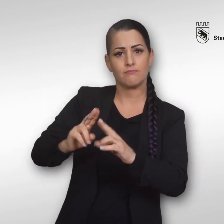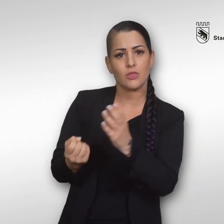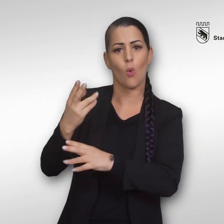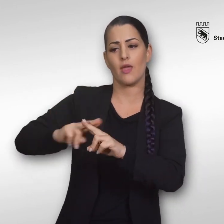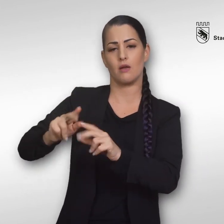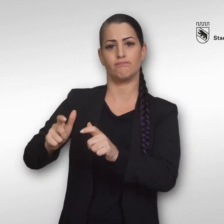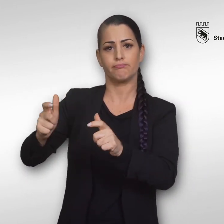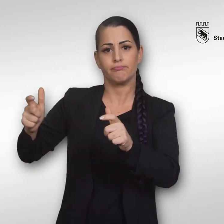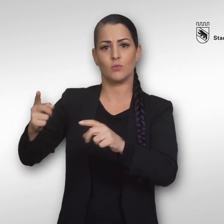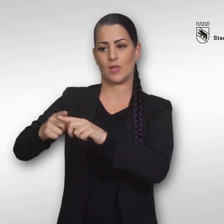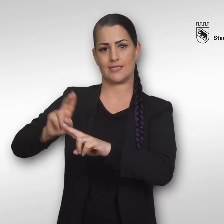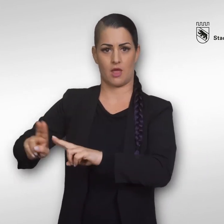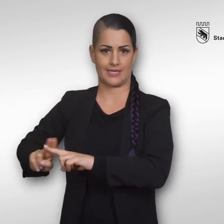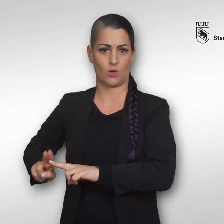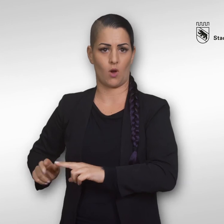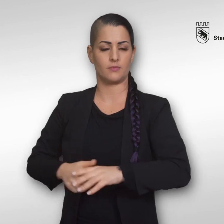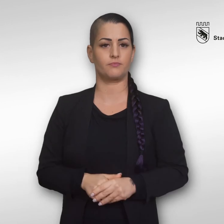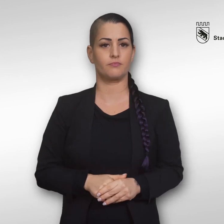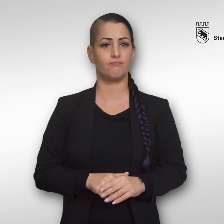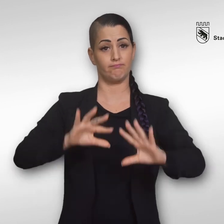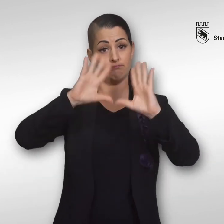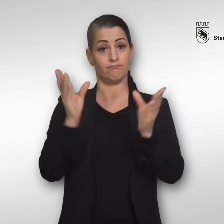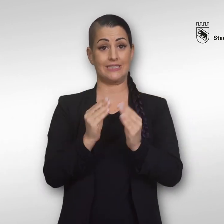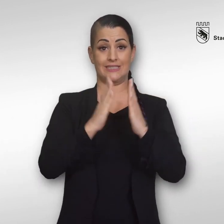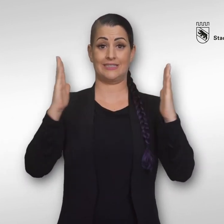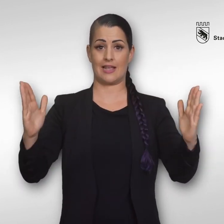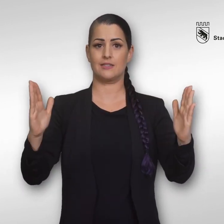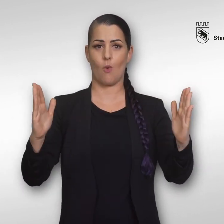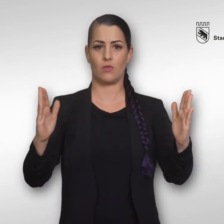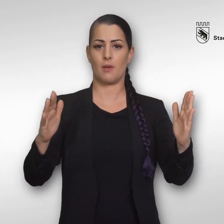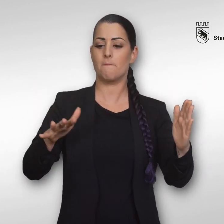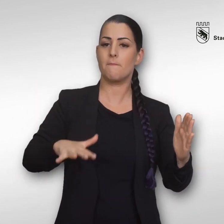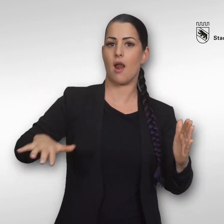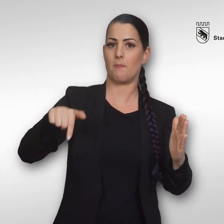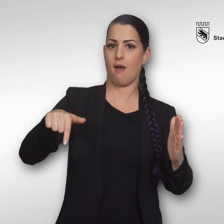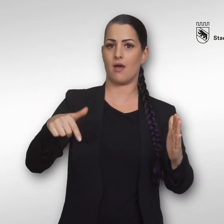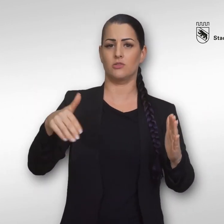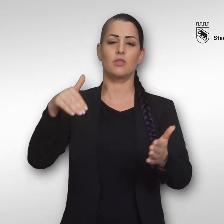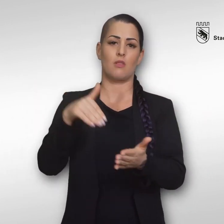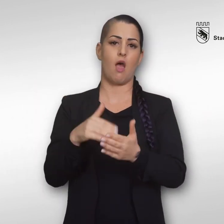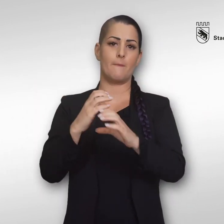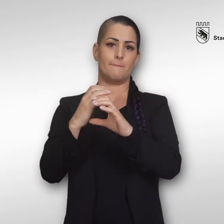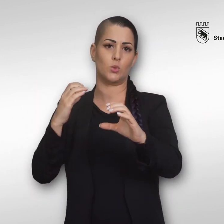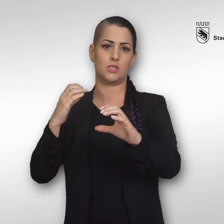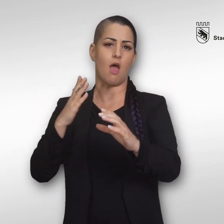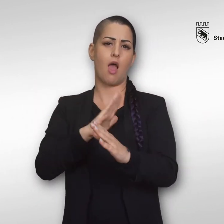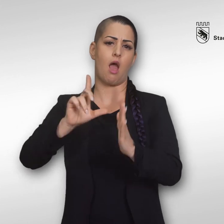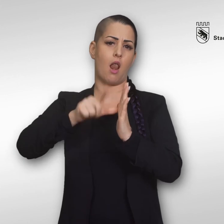Erneuerungen, Ausbauten und Sanierungen vorgenommen. Während der ganzen Saison wird das Parkbad mit dem Ortsbus im